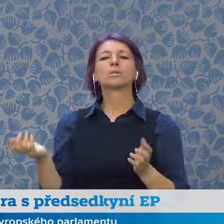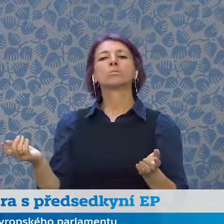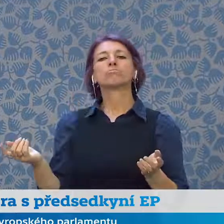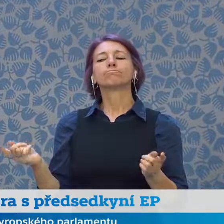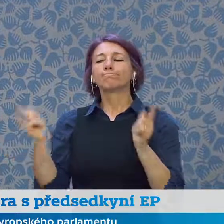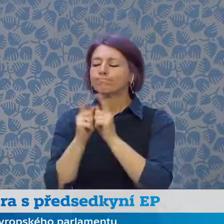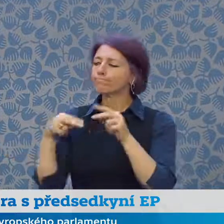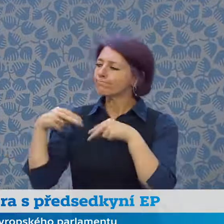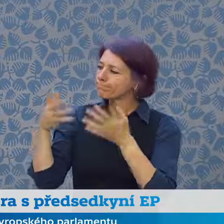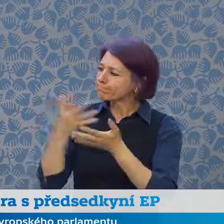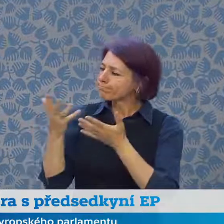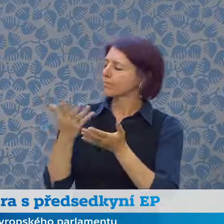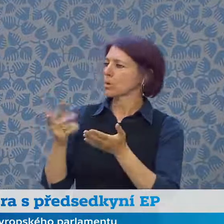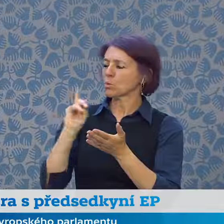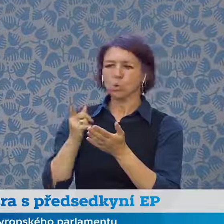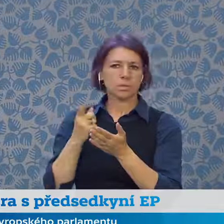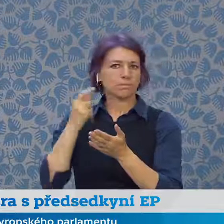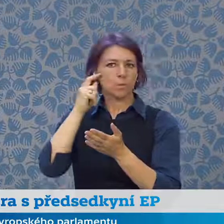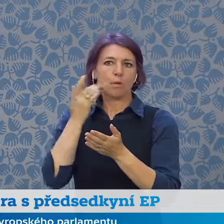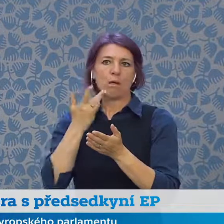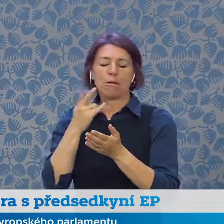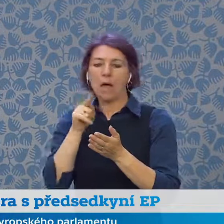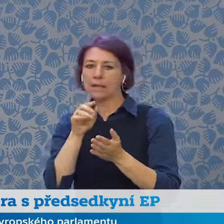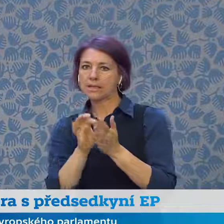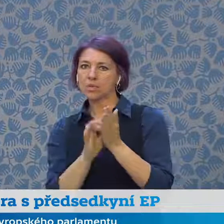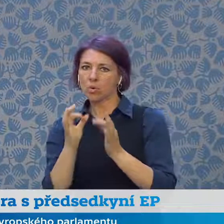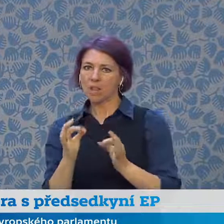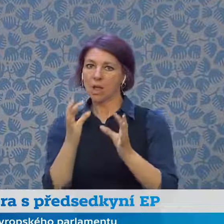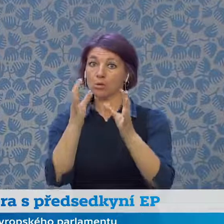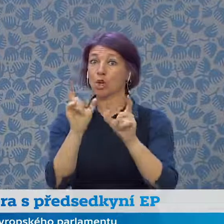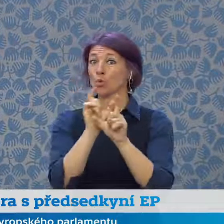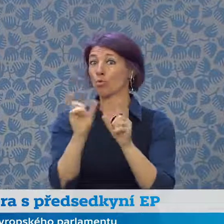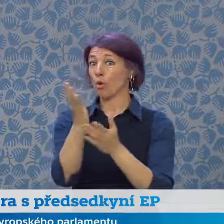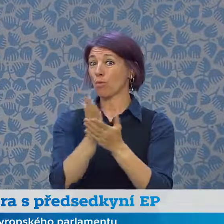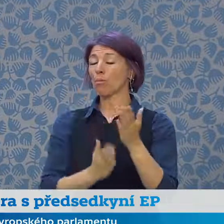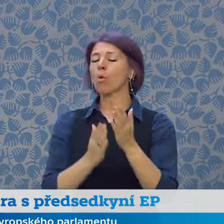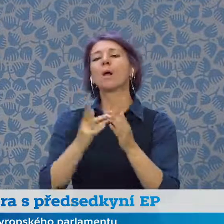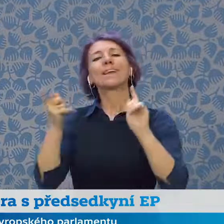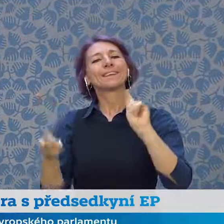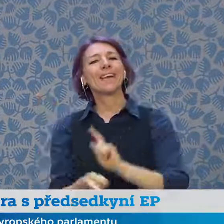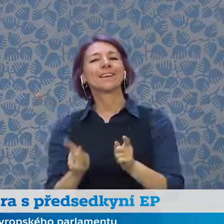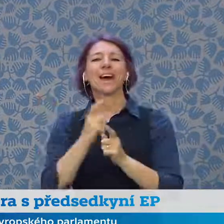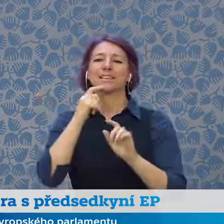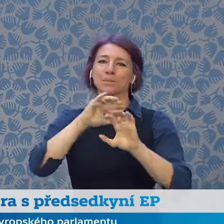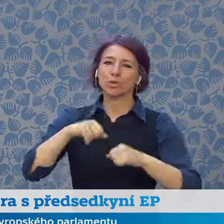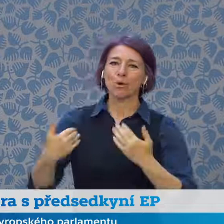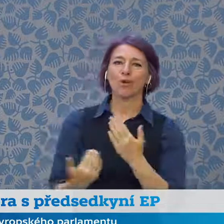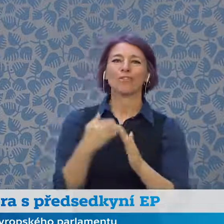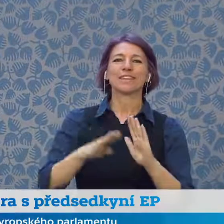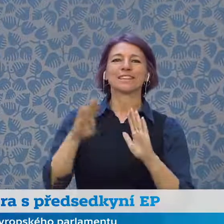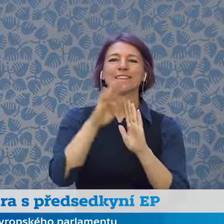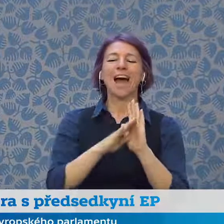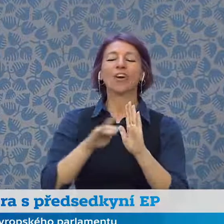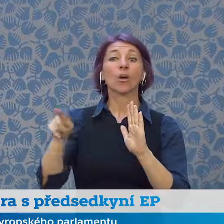zlepšit v tom dlouhodobém měřítku, kdy některá legislativa byla zablokovaná. A to pro mě, jako